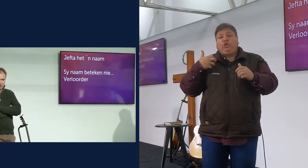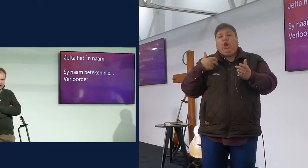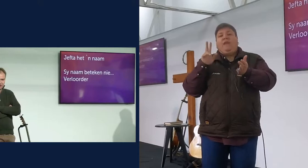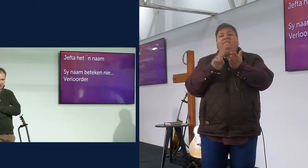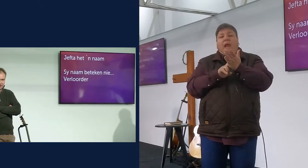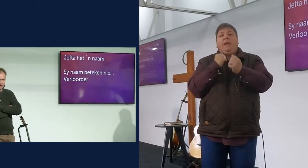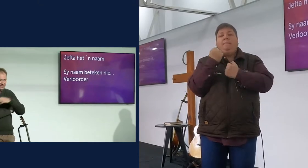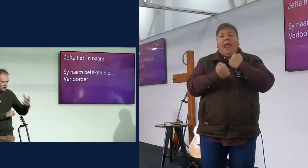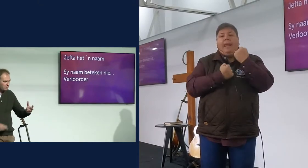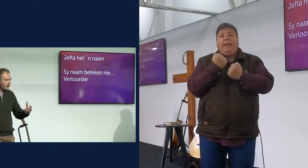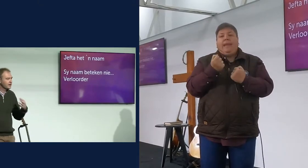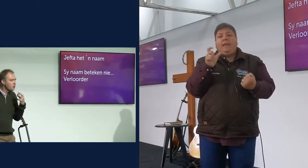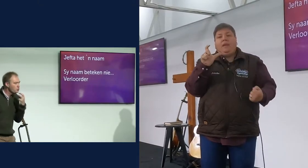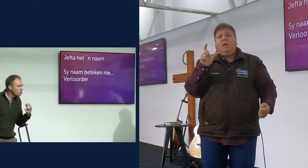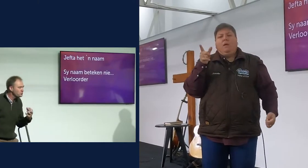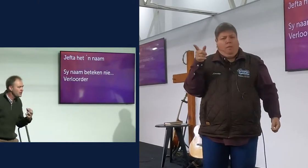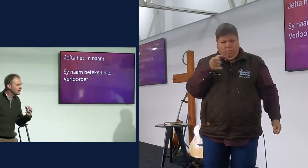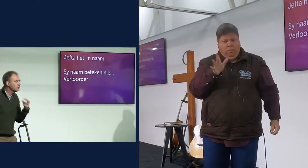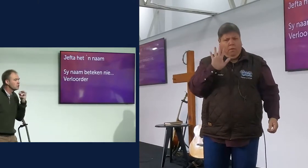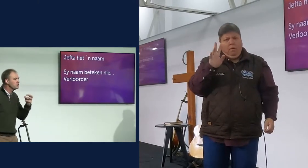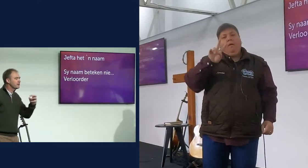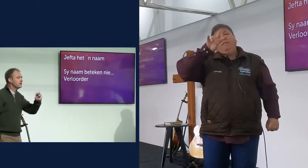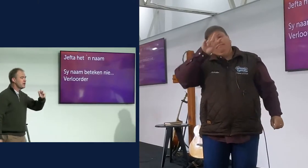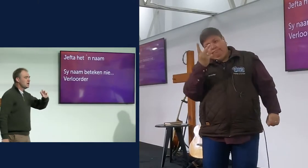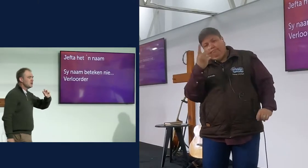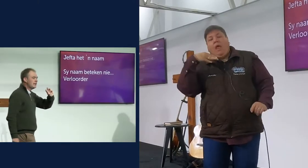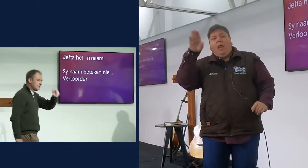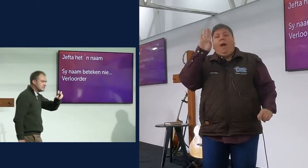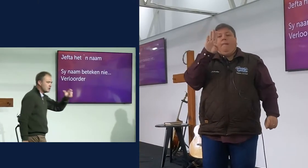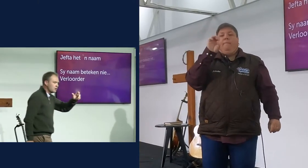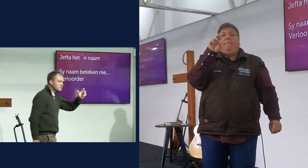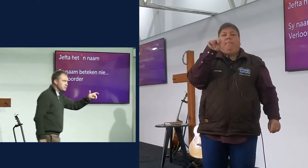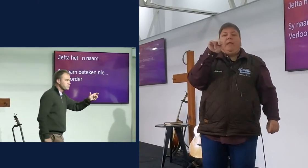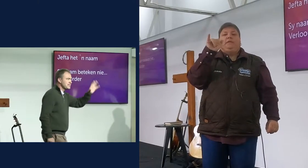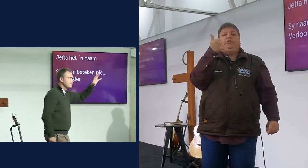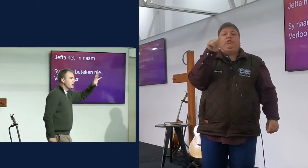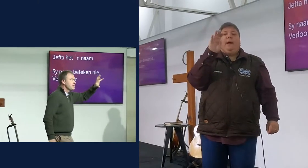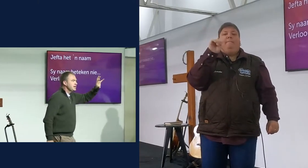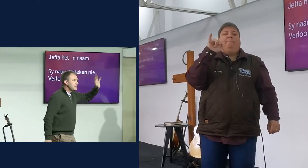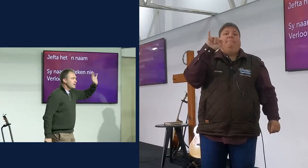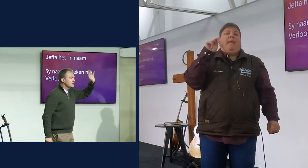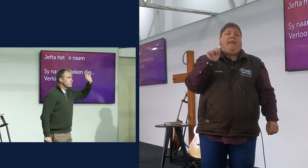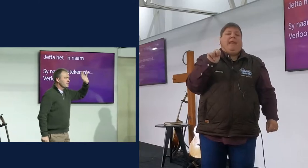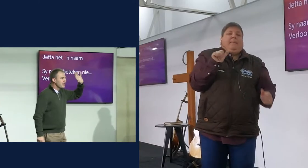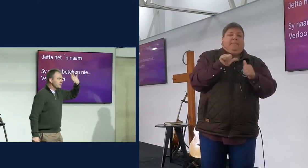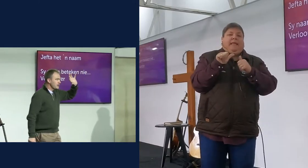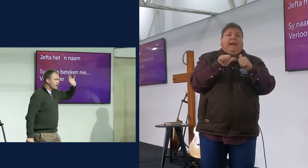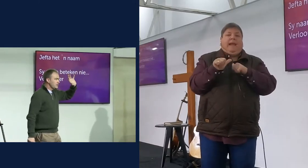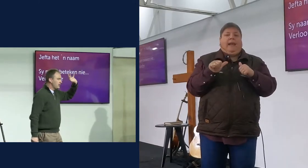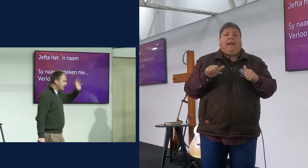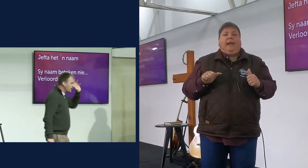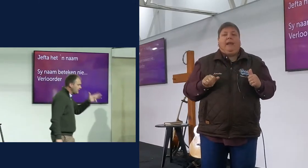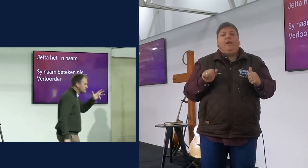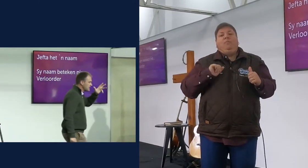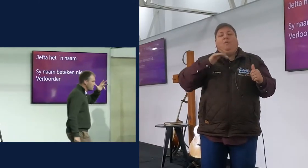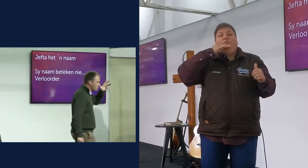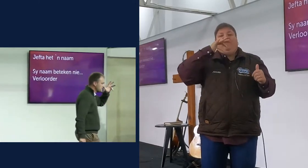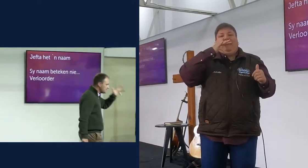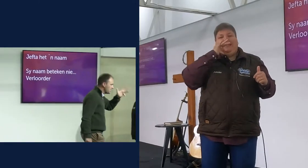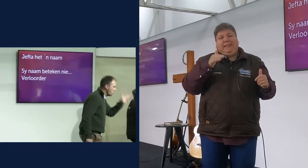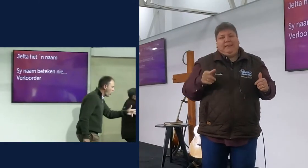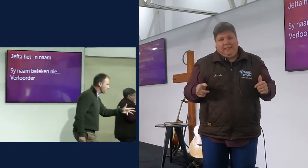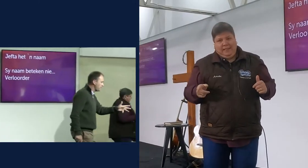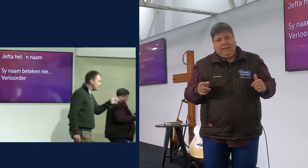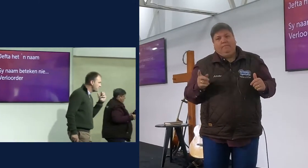daarom te zwaar, so hy het sy naam verander, hoekom doen hy dit, hoekom doen hy dit, want die kind sy naam was sy professie, nou, wanneer, wanneer Gilead sy